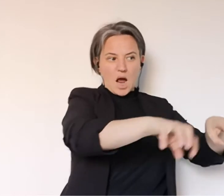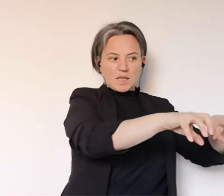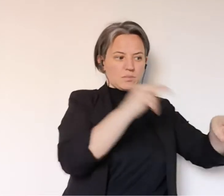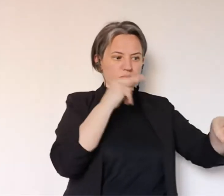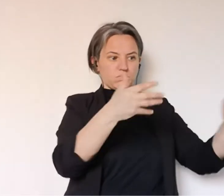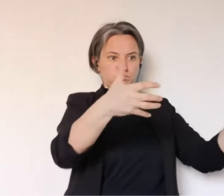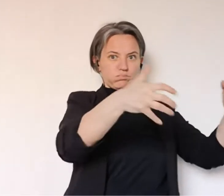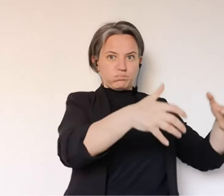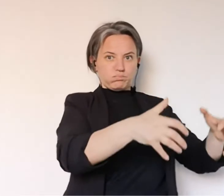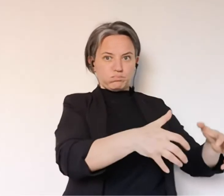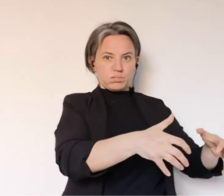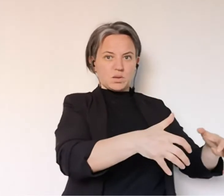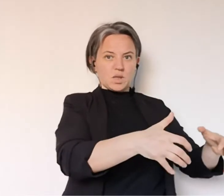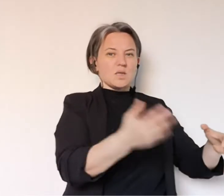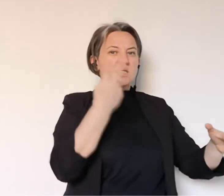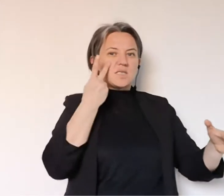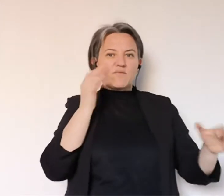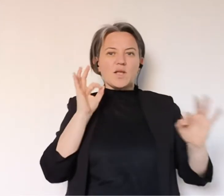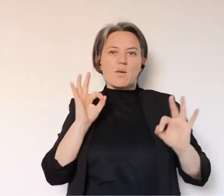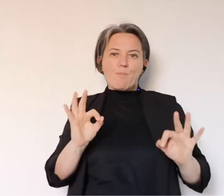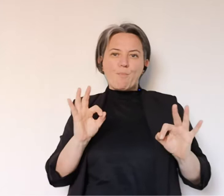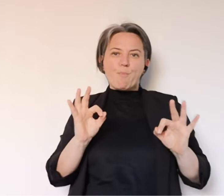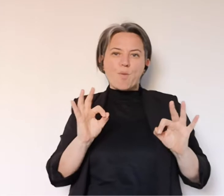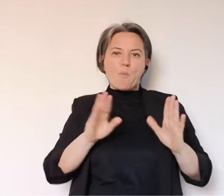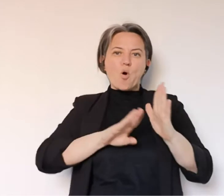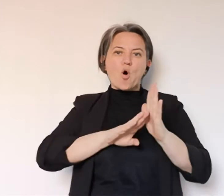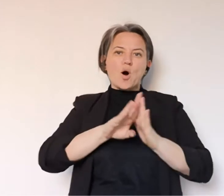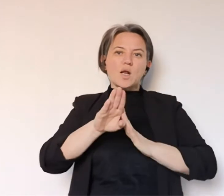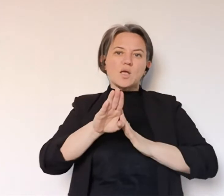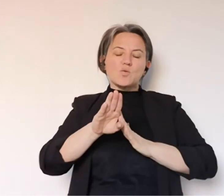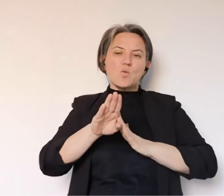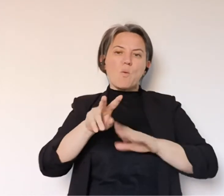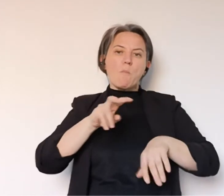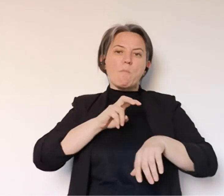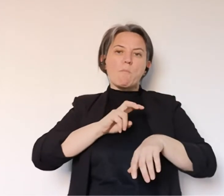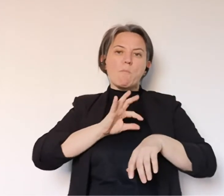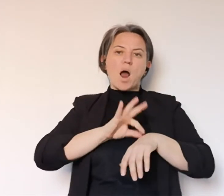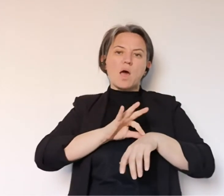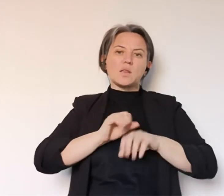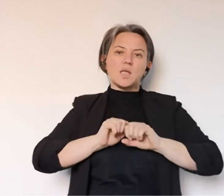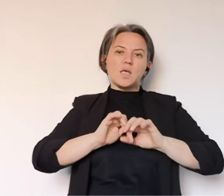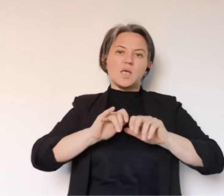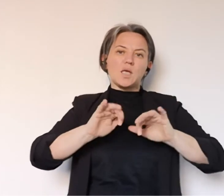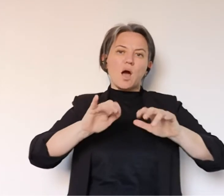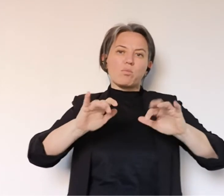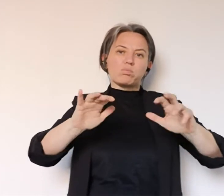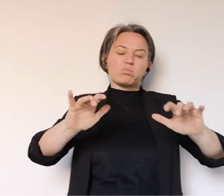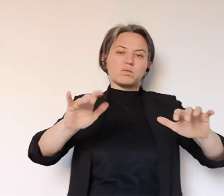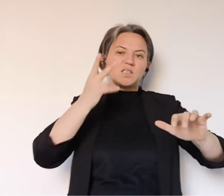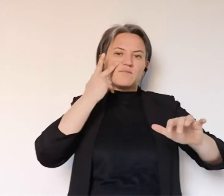sanitario, dall'altra parte ci dà anche l'opportunità di vedere un decorso della malattia sul nostro